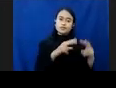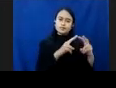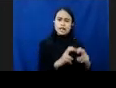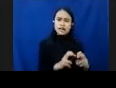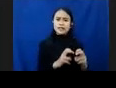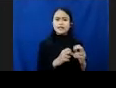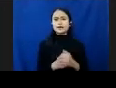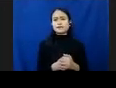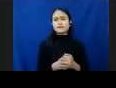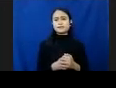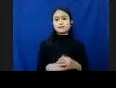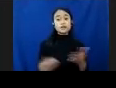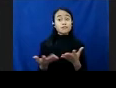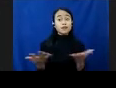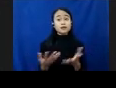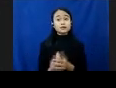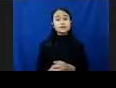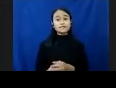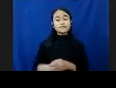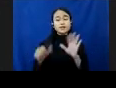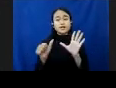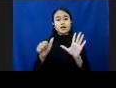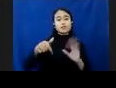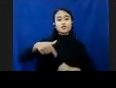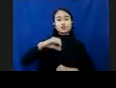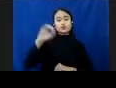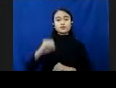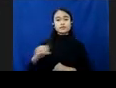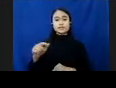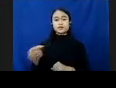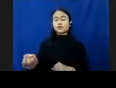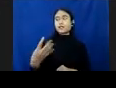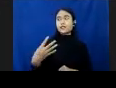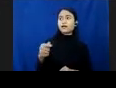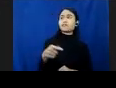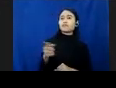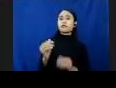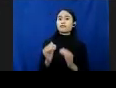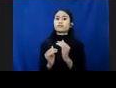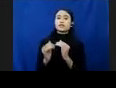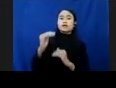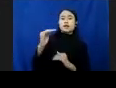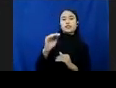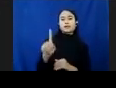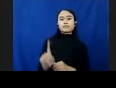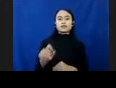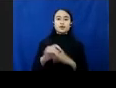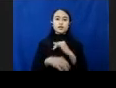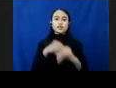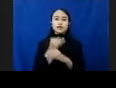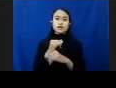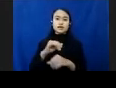Apa yang terjadi? 67 persen mengatakan bahwa mereka mengalami peningkatan penggunaan internet di masa pandemi.